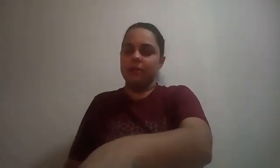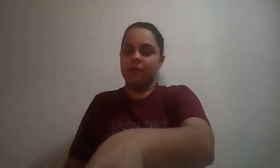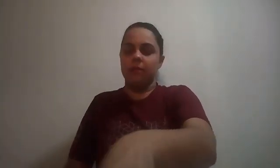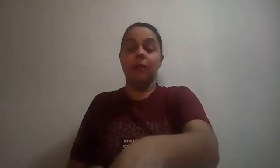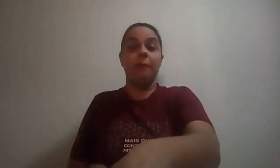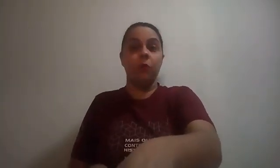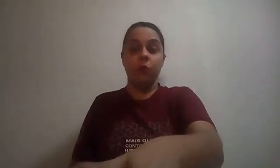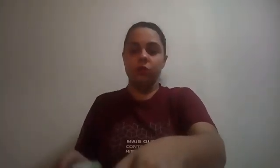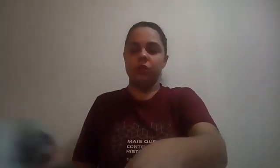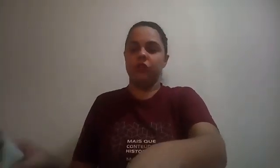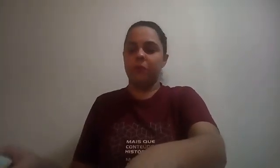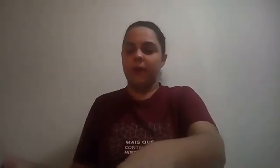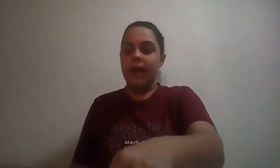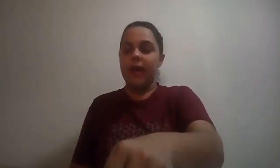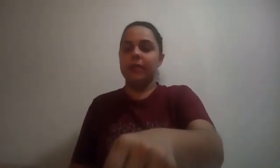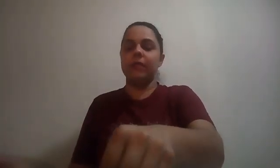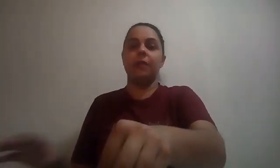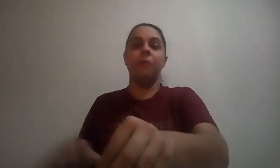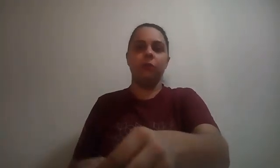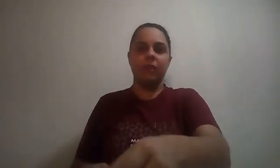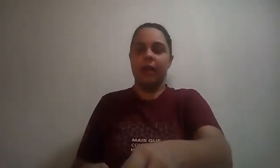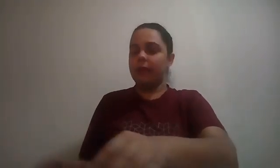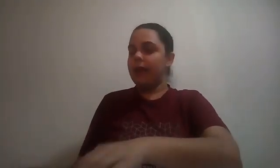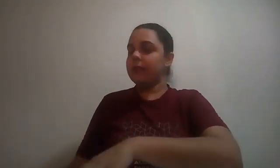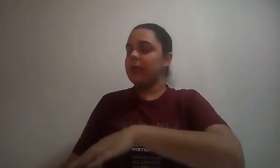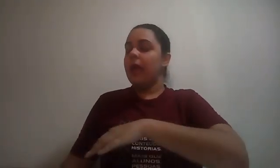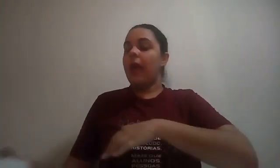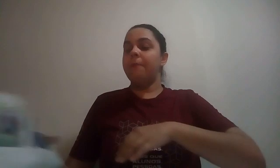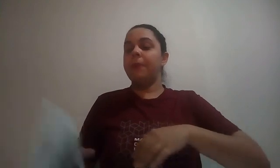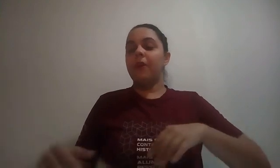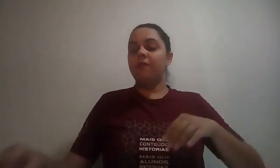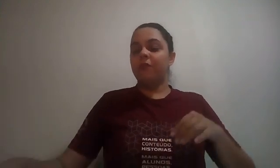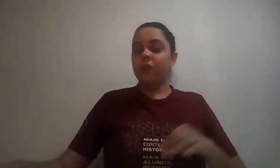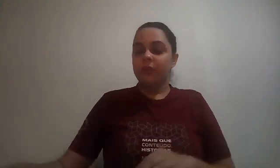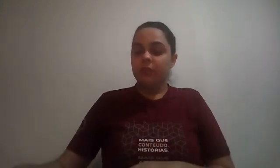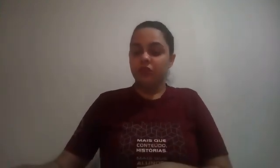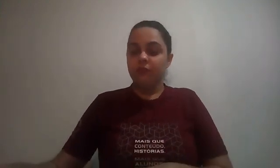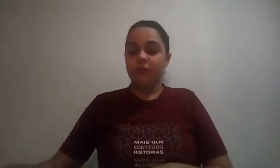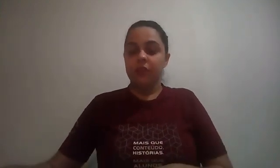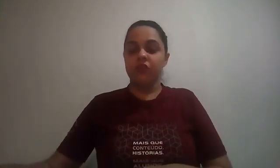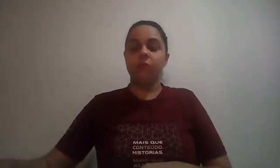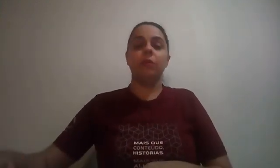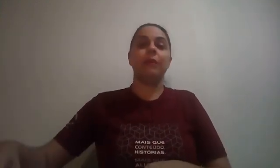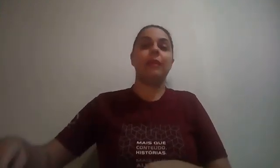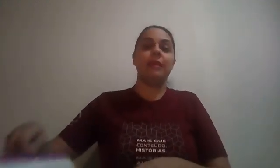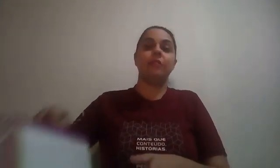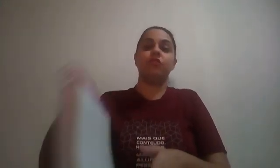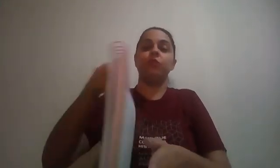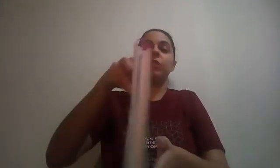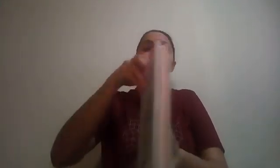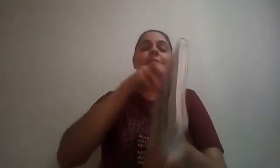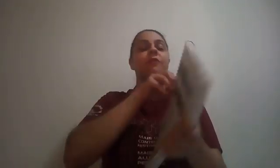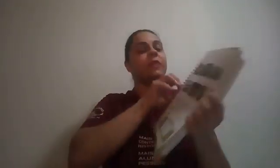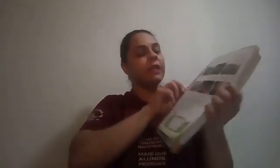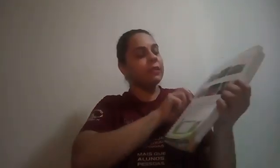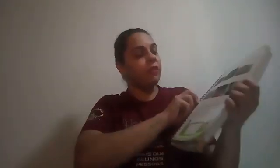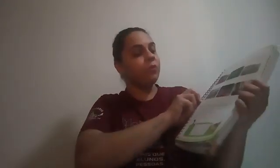da búfala, GPS e pontos cardeais, é bem provável que vocês não vejam nessas duas atividades que eu